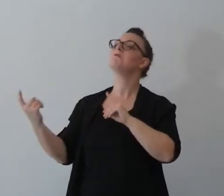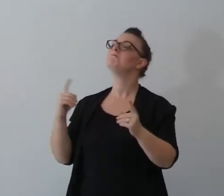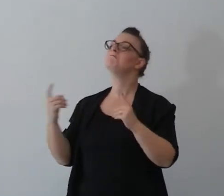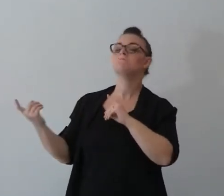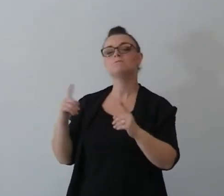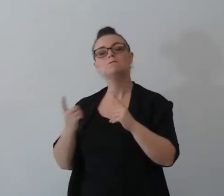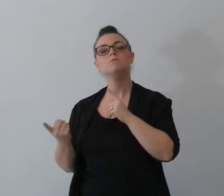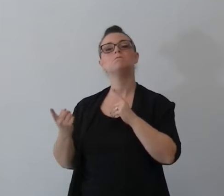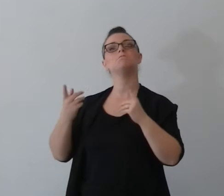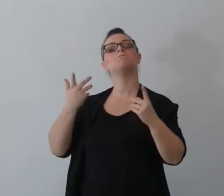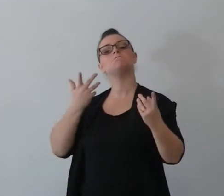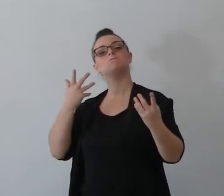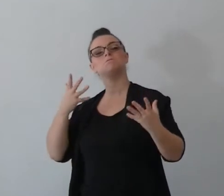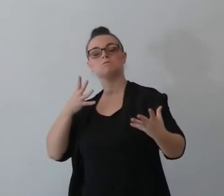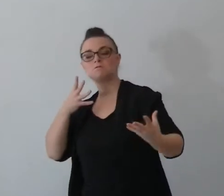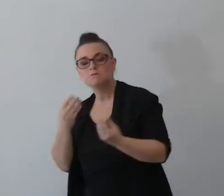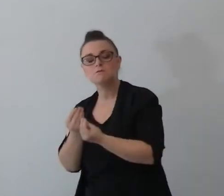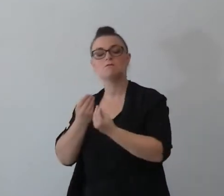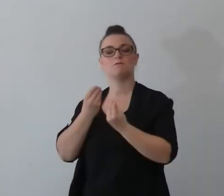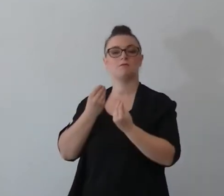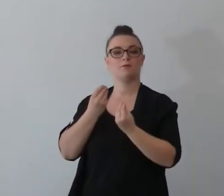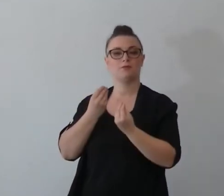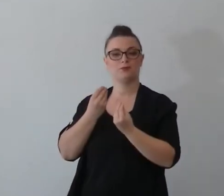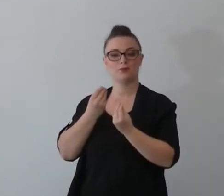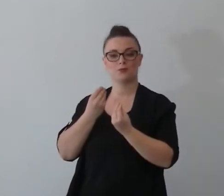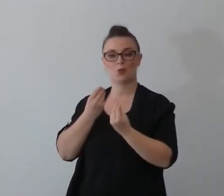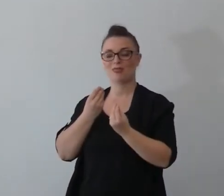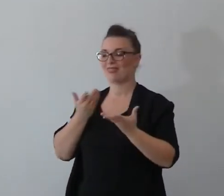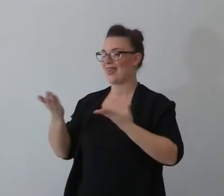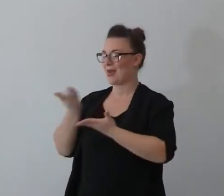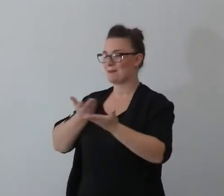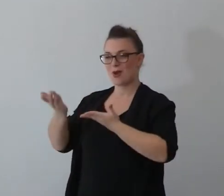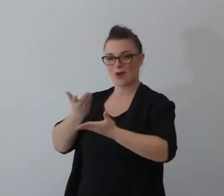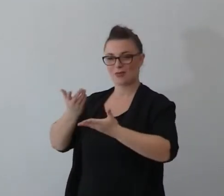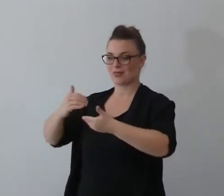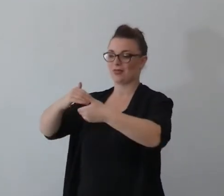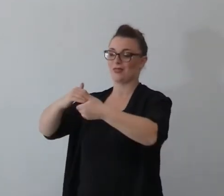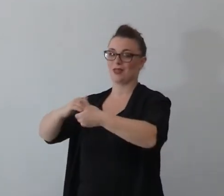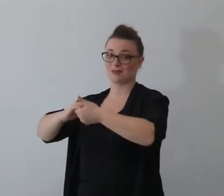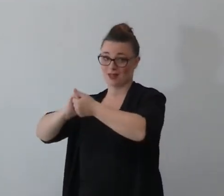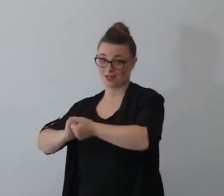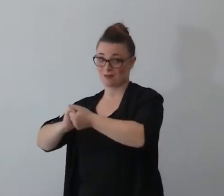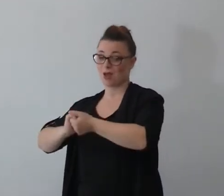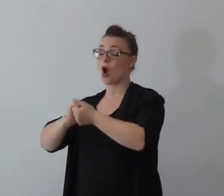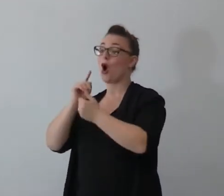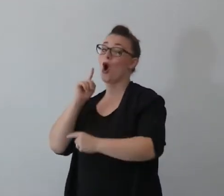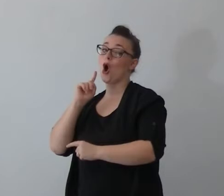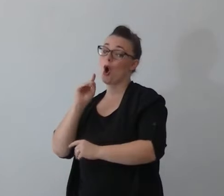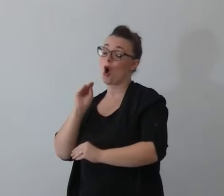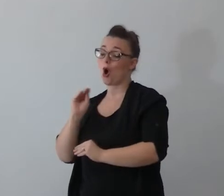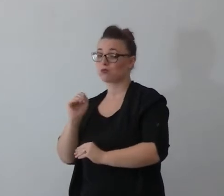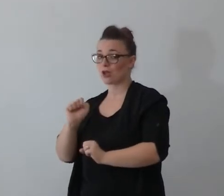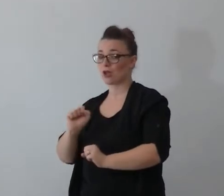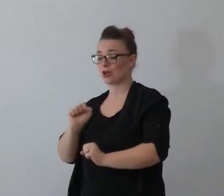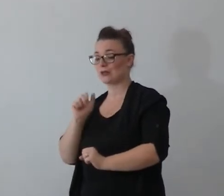i rapporti erano non più di una stretta di male o un bacio cultivo quando papà e mamma lo vedevano a